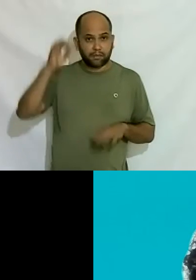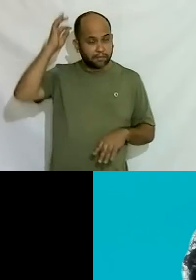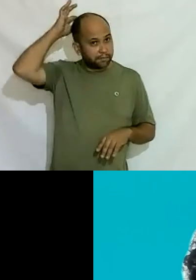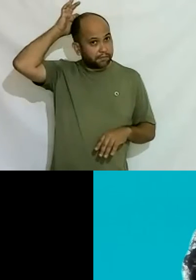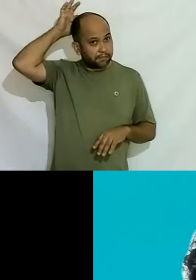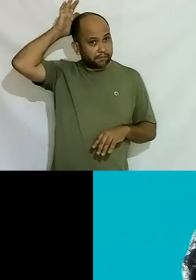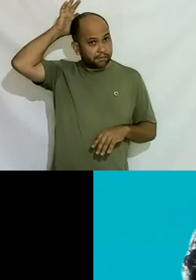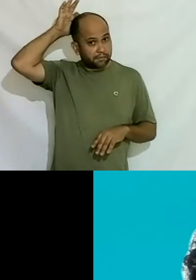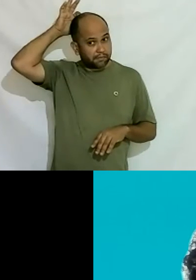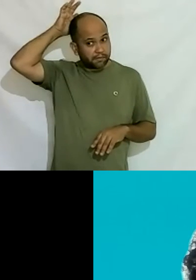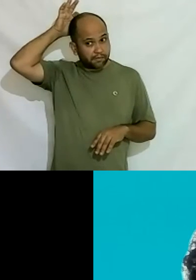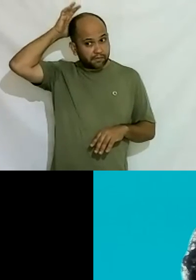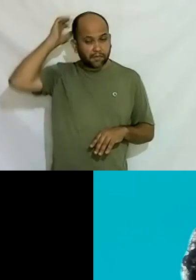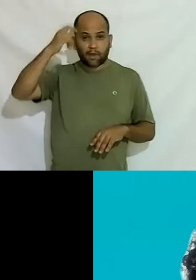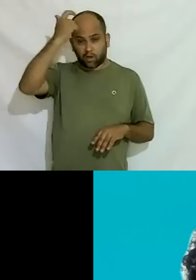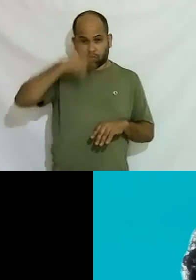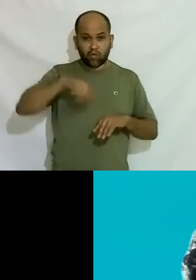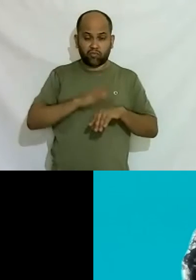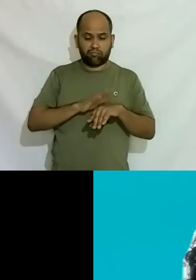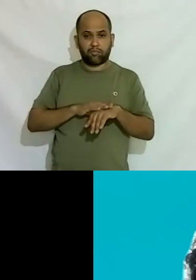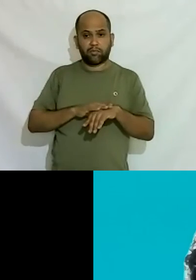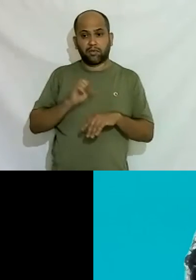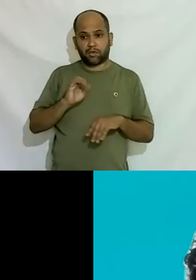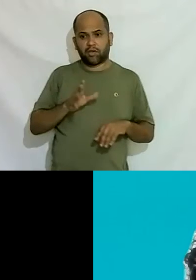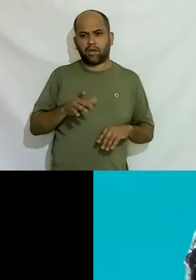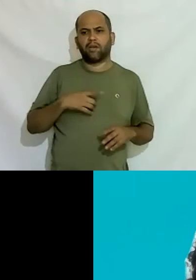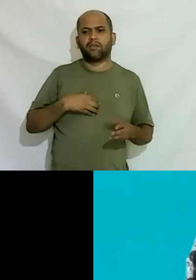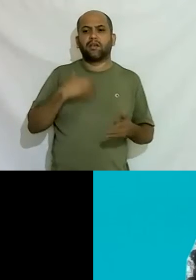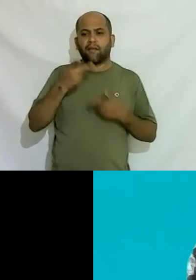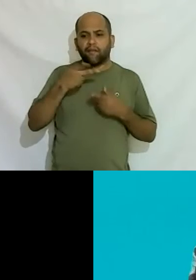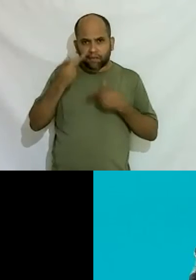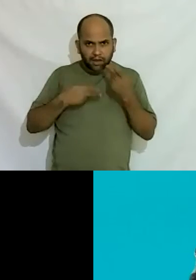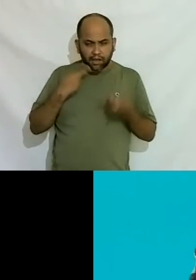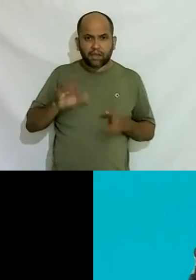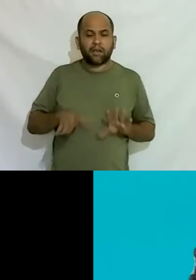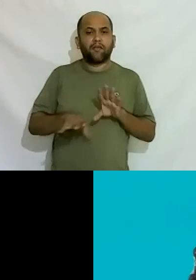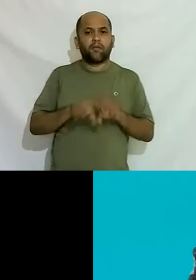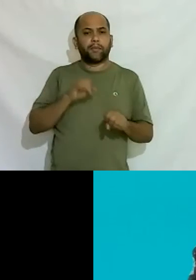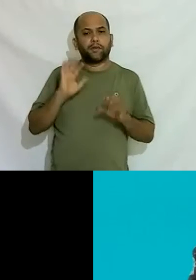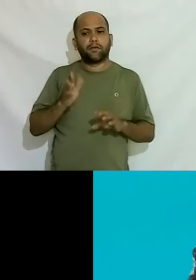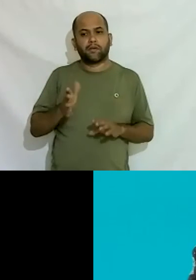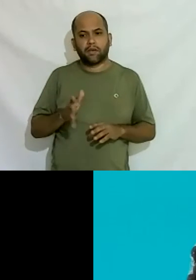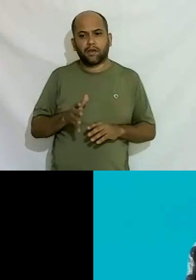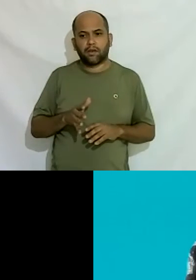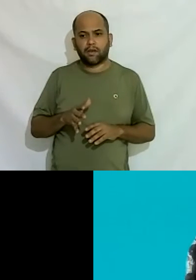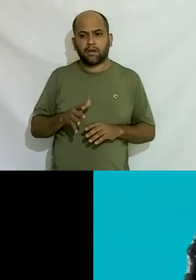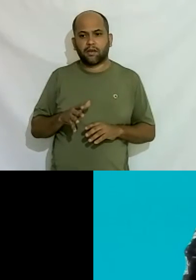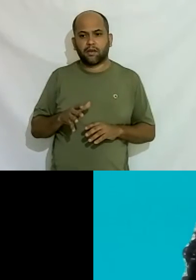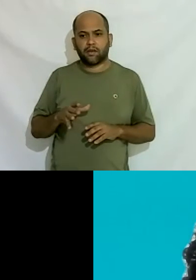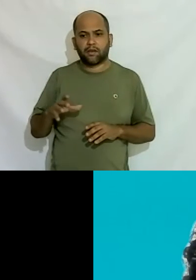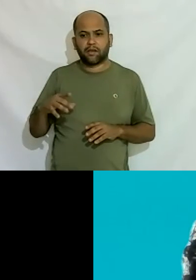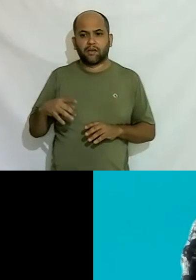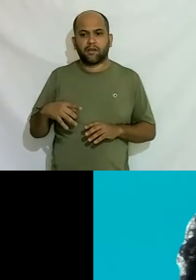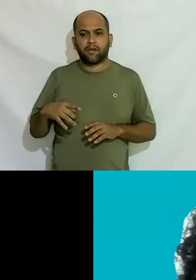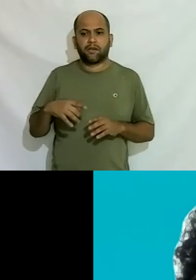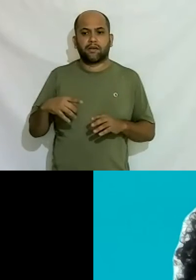eu já era quem eu era né eu já tinha toda a argumentação eu já tinha minha formação que ia me expulsar de casa porque eu